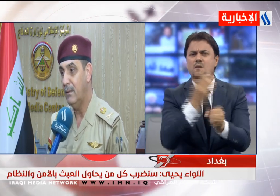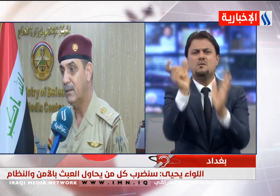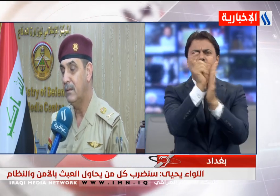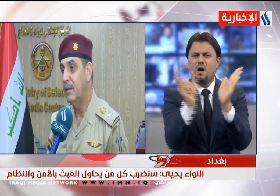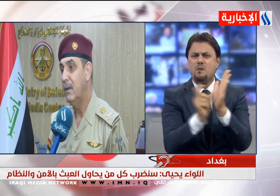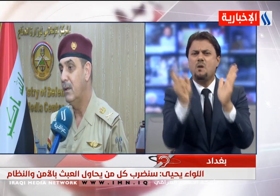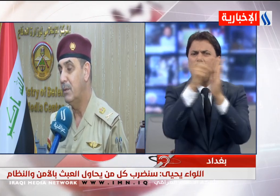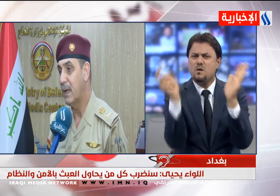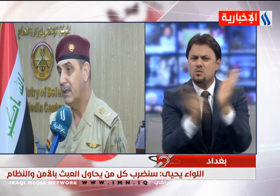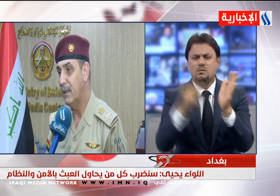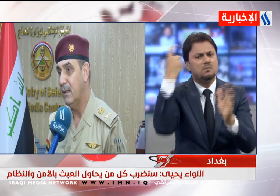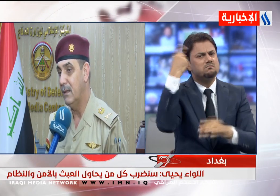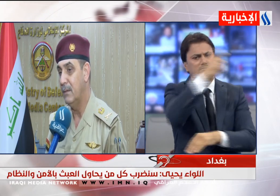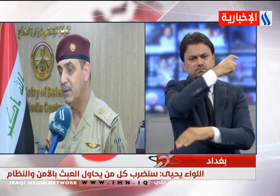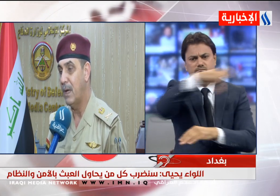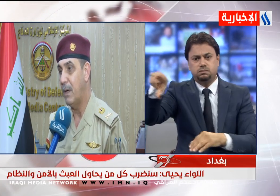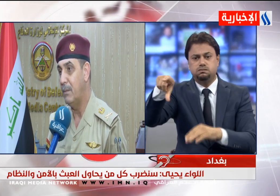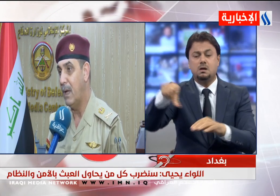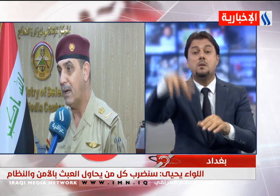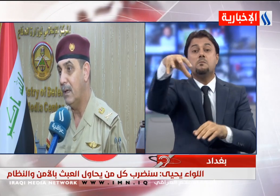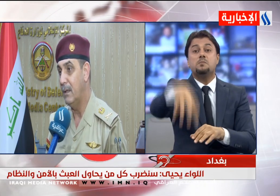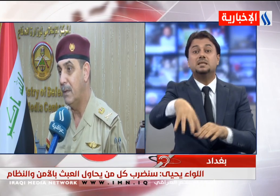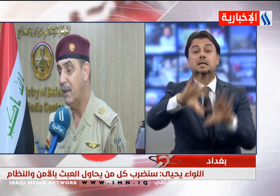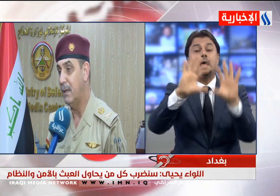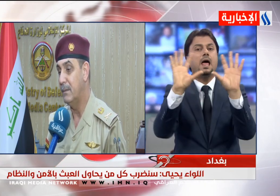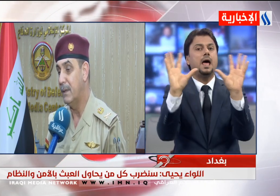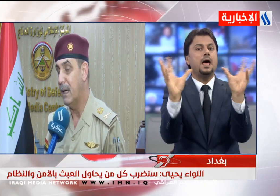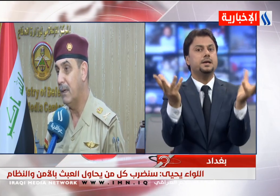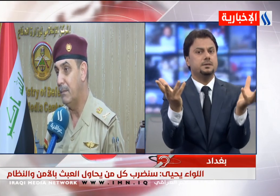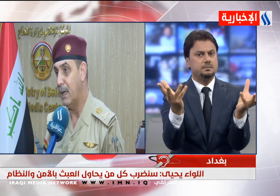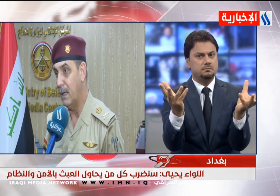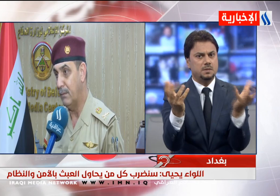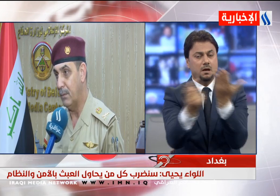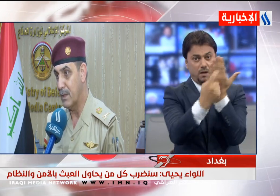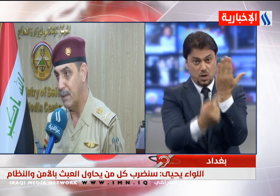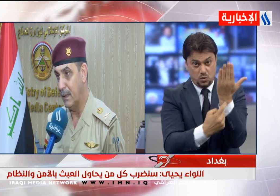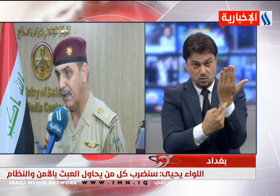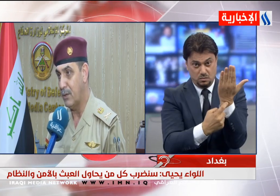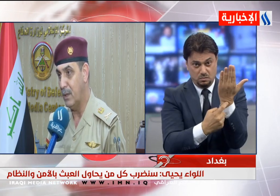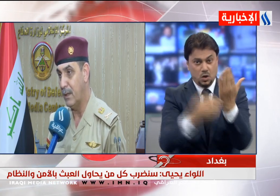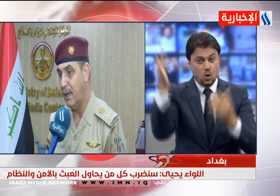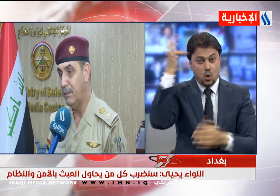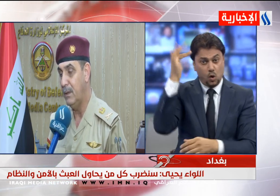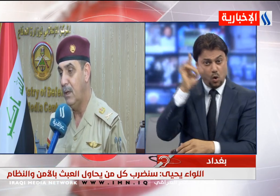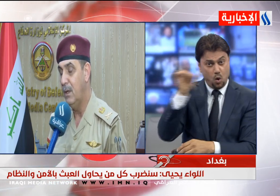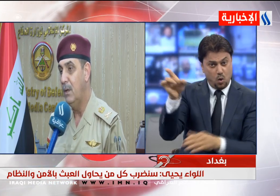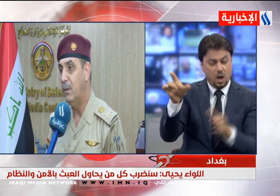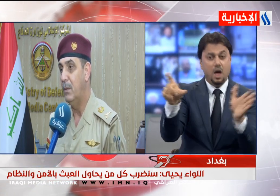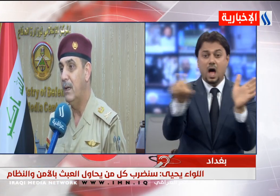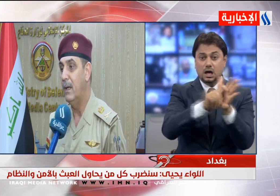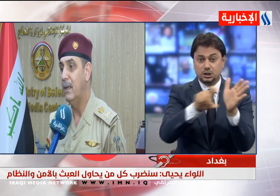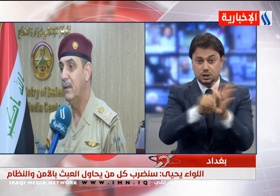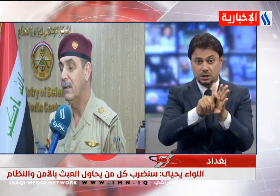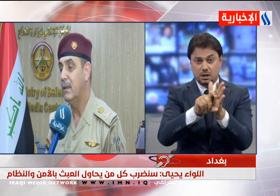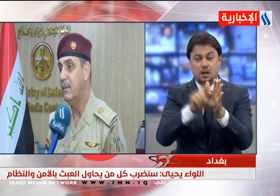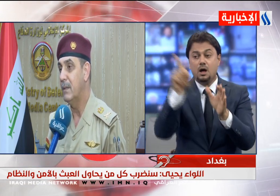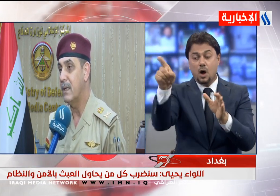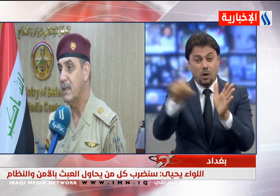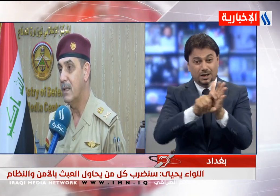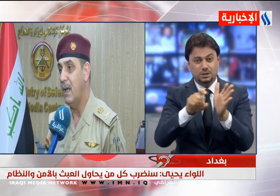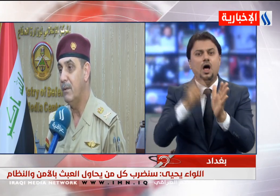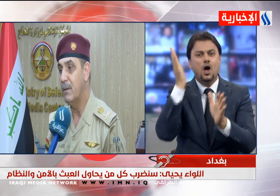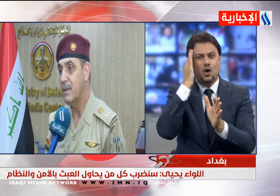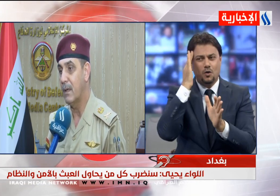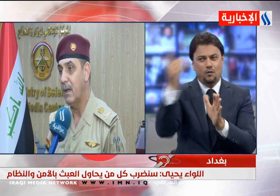عمليات في أي منطقة تحاول الخروج عن سلطة القانون وأكد أن العشائر تقف مع القوات